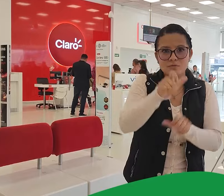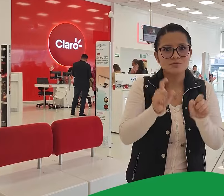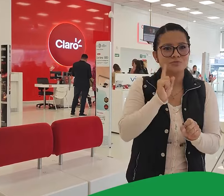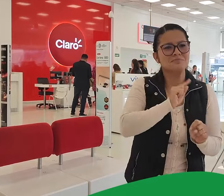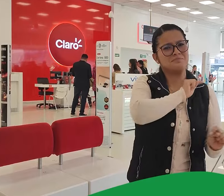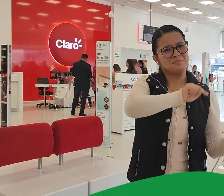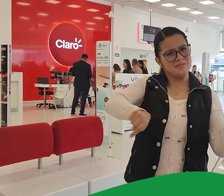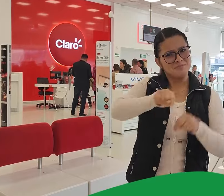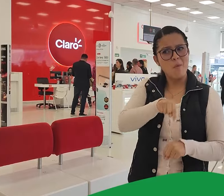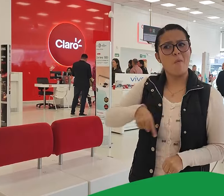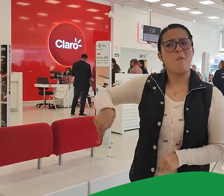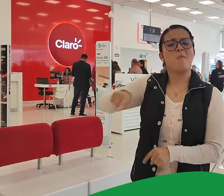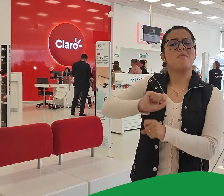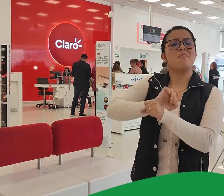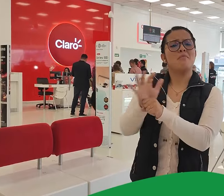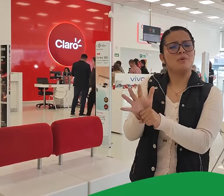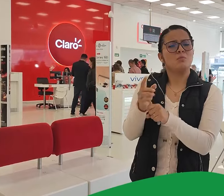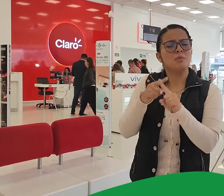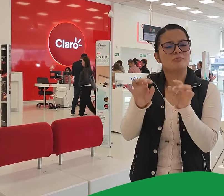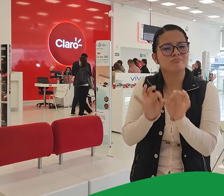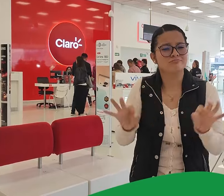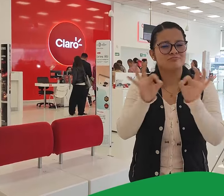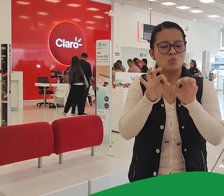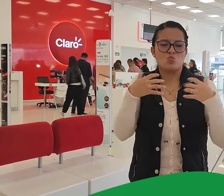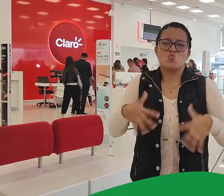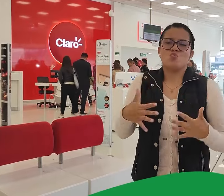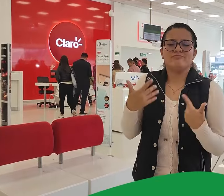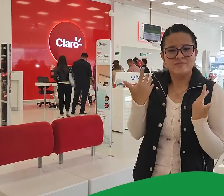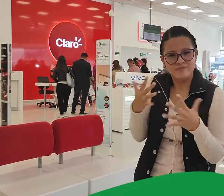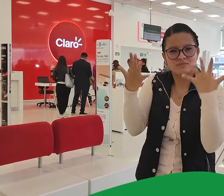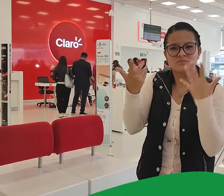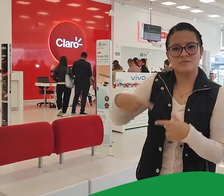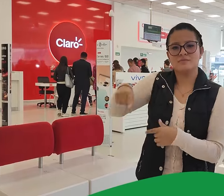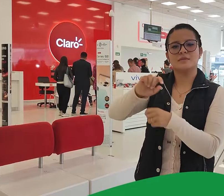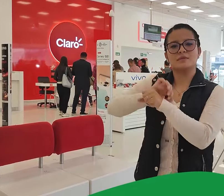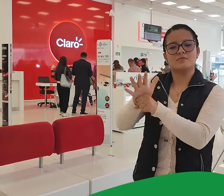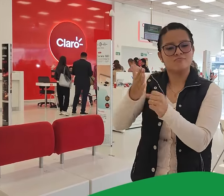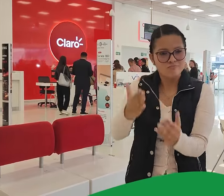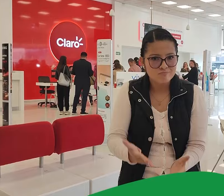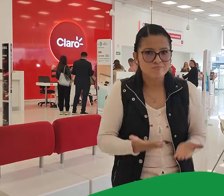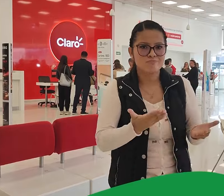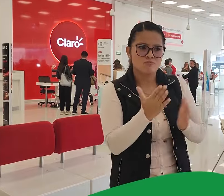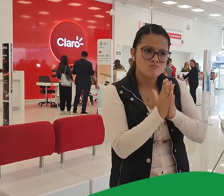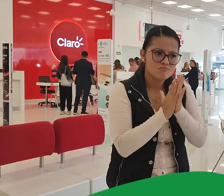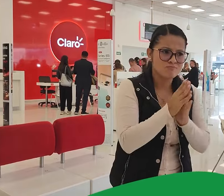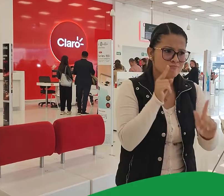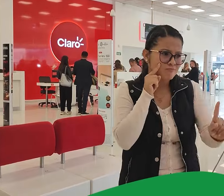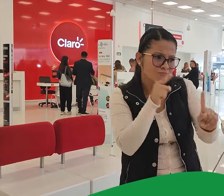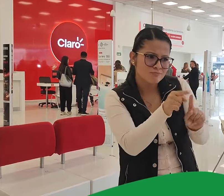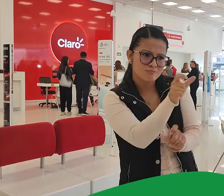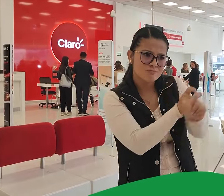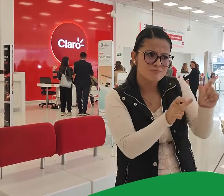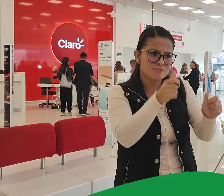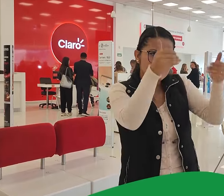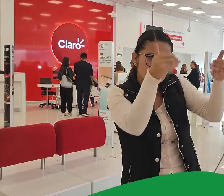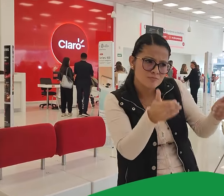Ojalá las personas sordas se acerquen a Claro, ya que ellos se han preocupado para brindar e implementar una atención adecuada